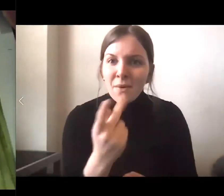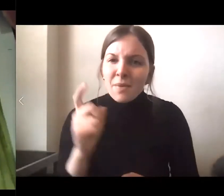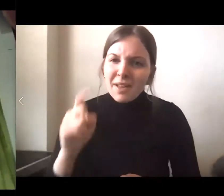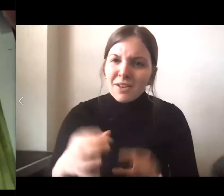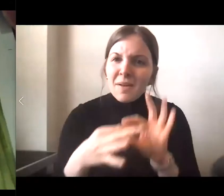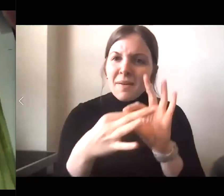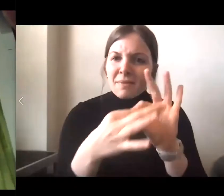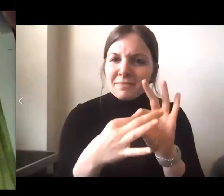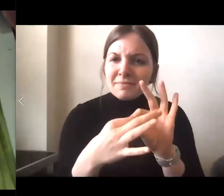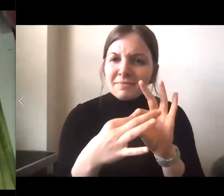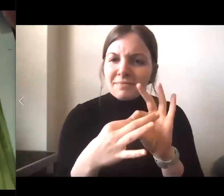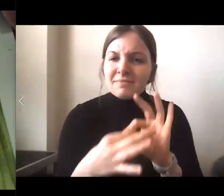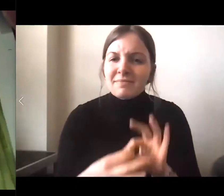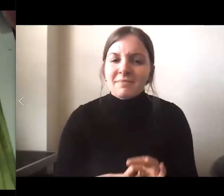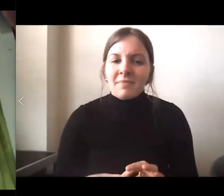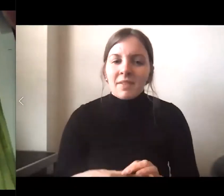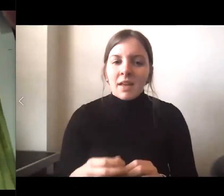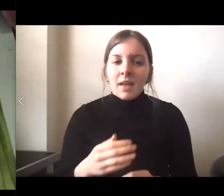míos.